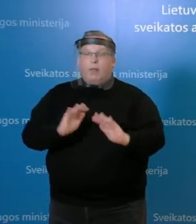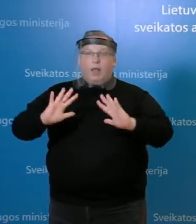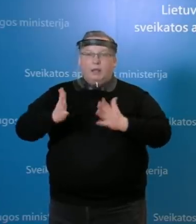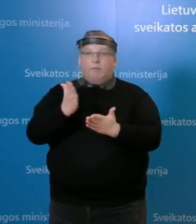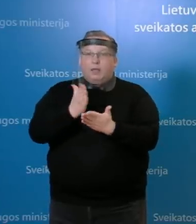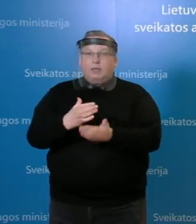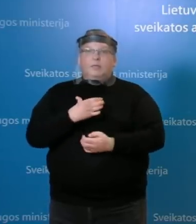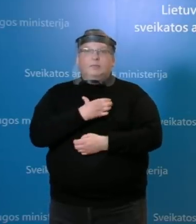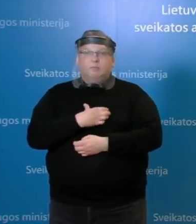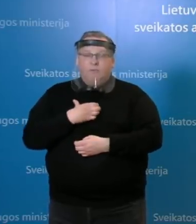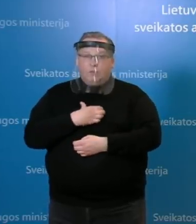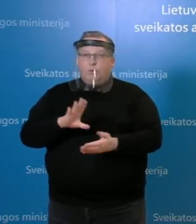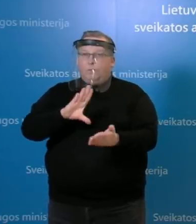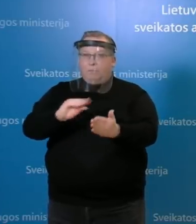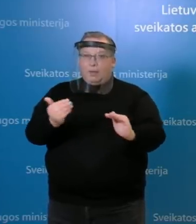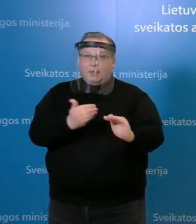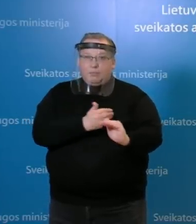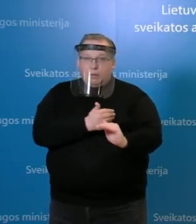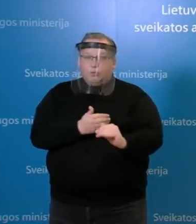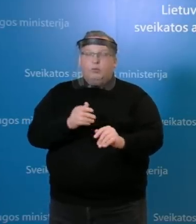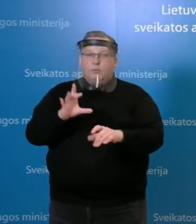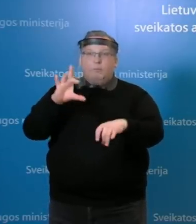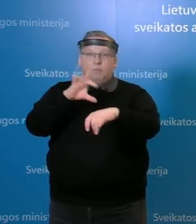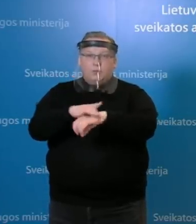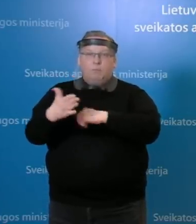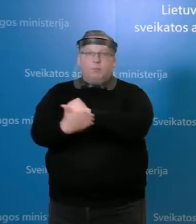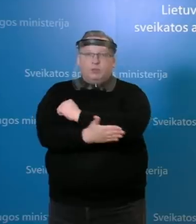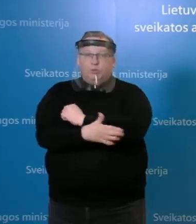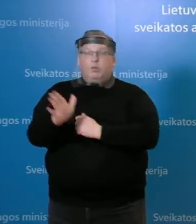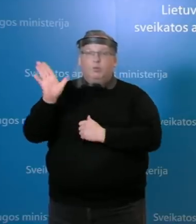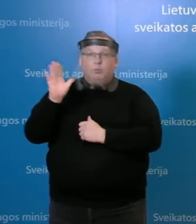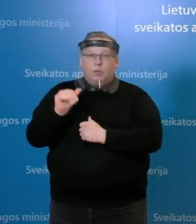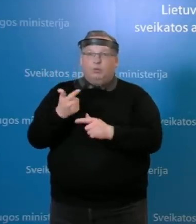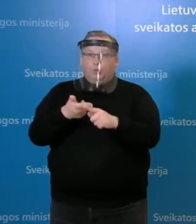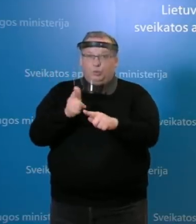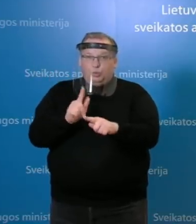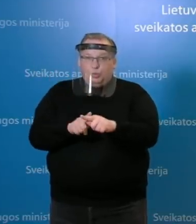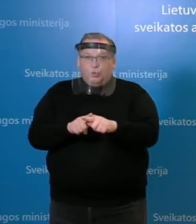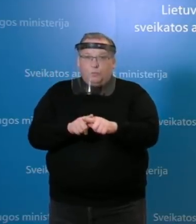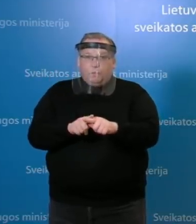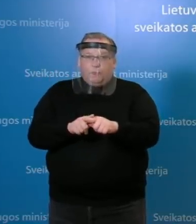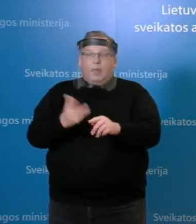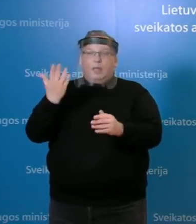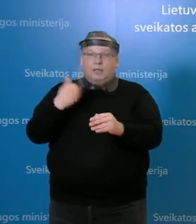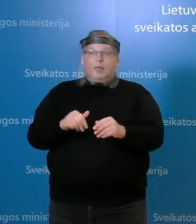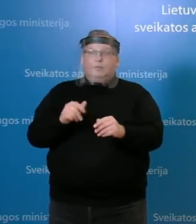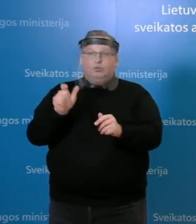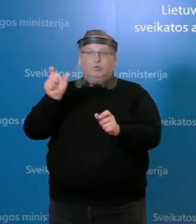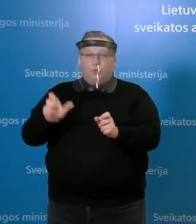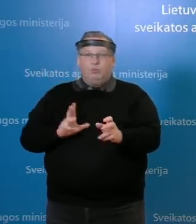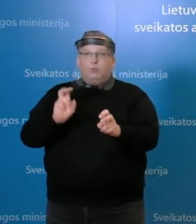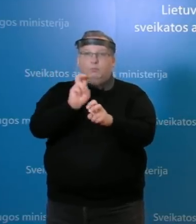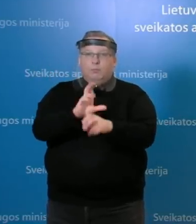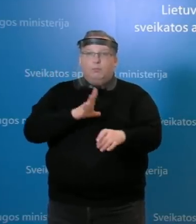reikšmingi ir besimptomis atvejus išaiškinam ir pastaruoju metu tų profilaktinių tyrimų metu, kai ir pasakau, kad asmuo buvo